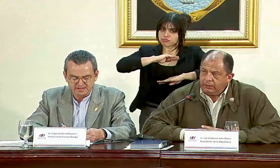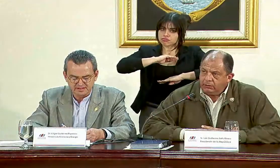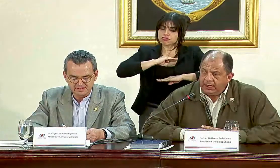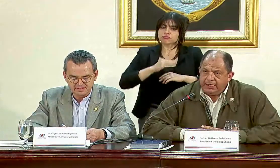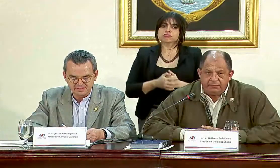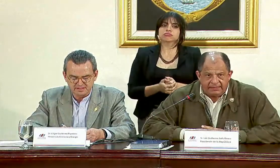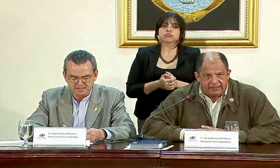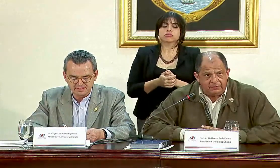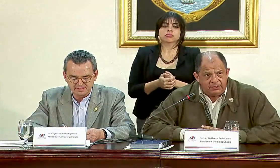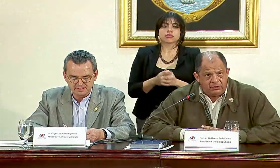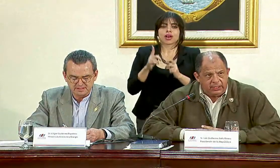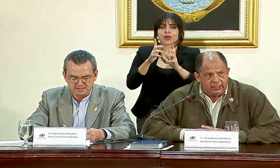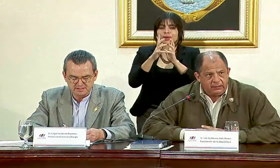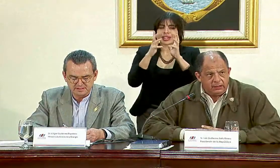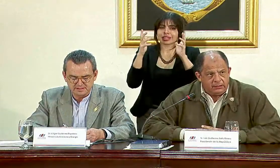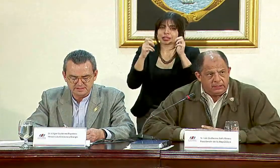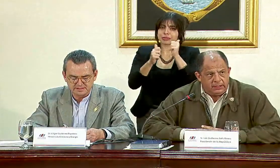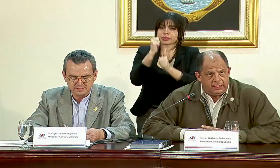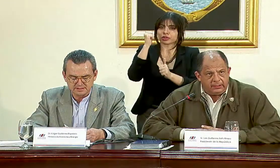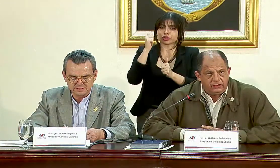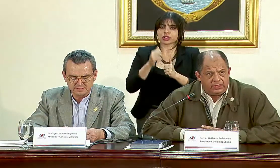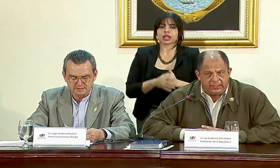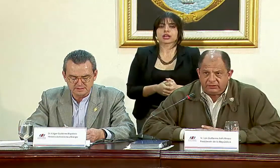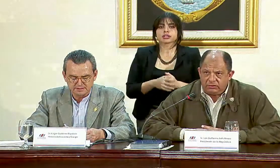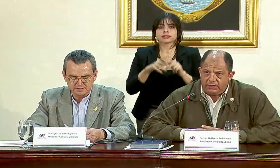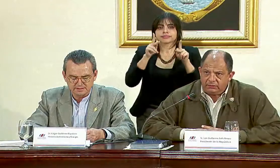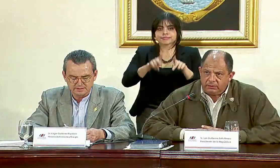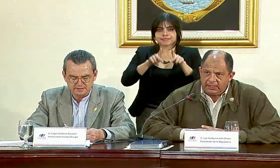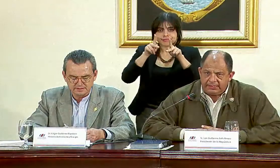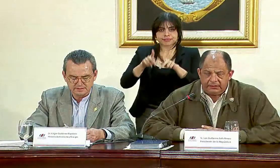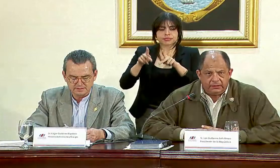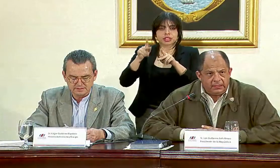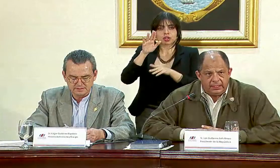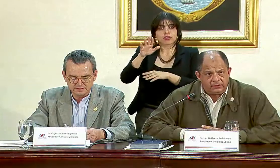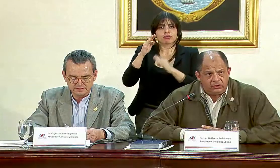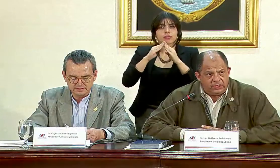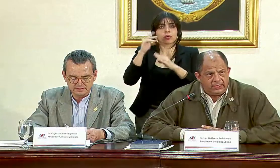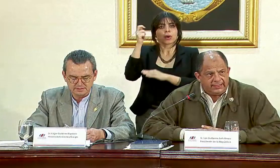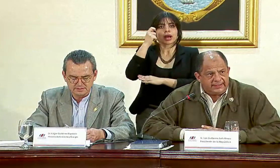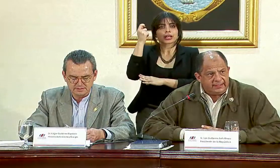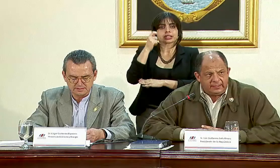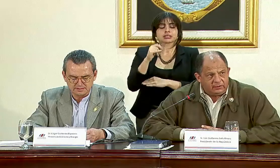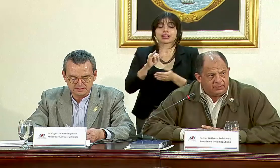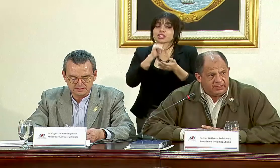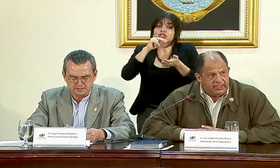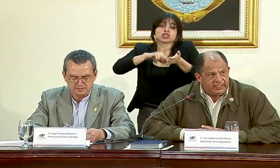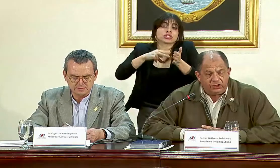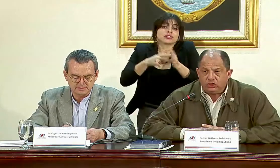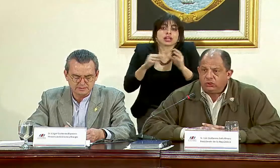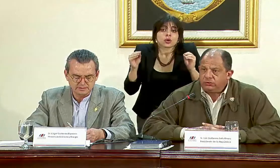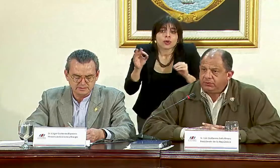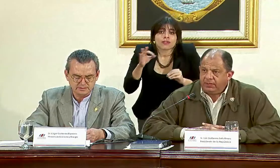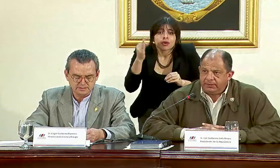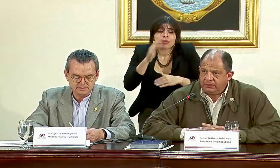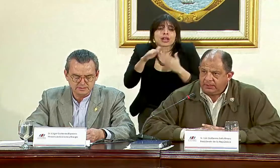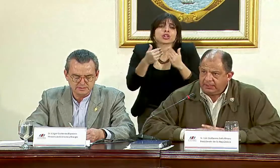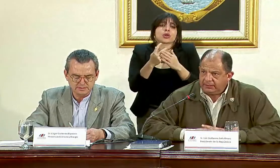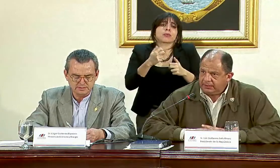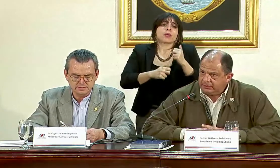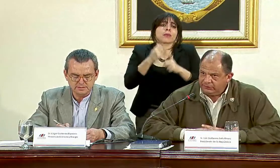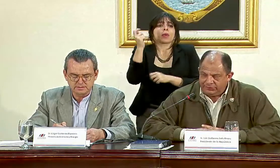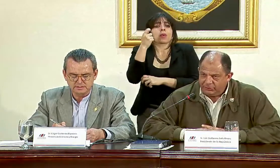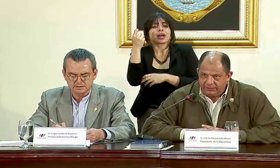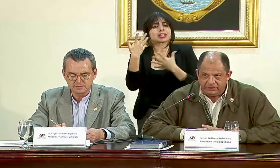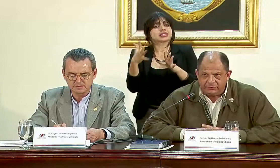una inmensa mayoría de ciudadanas y ciudadanos de Guanacaste. Esto no quiere decir de ninguna manera que todos los problemas de